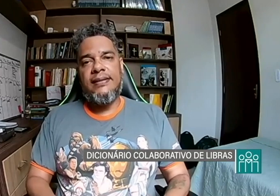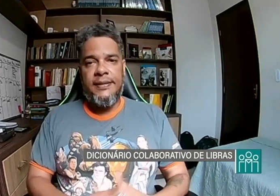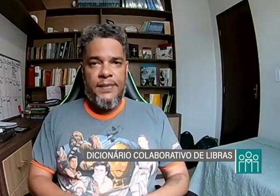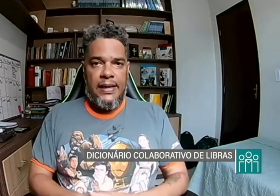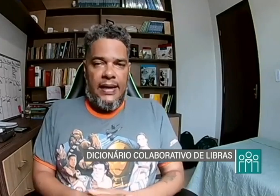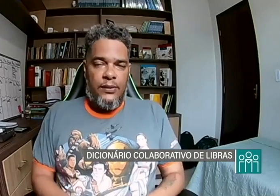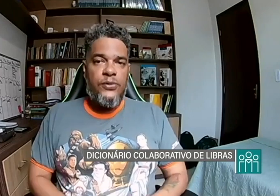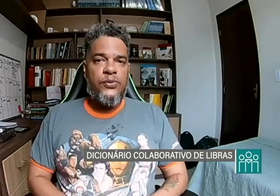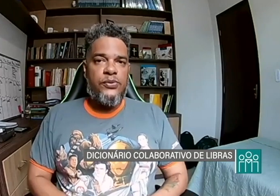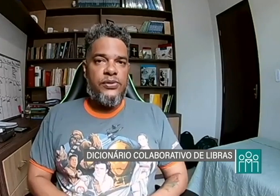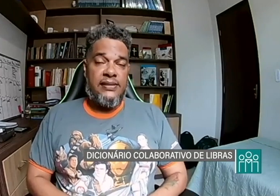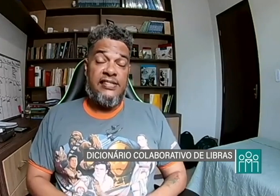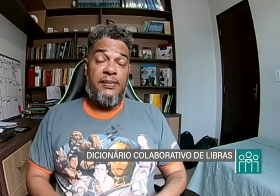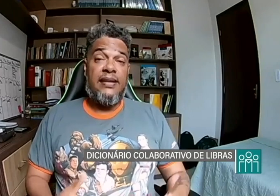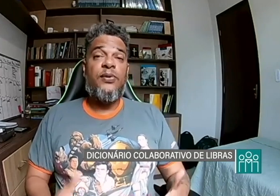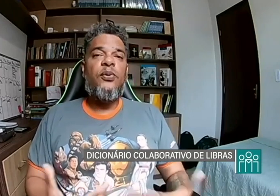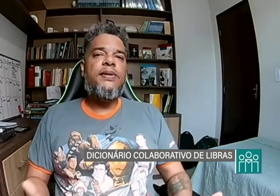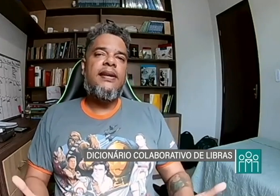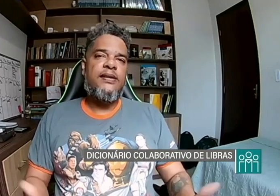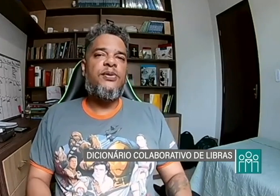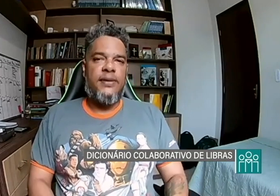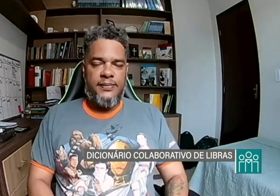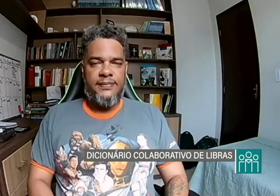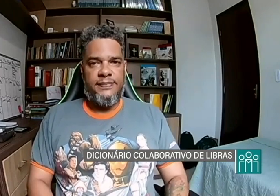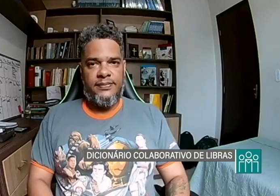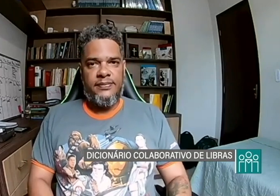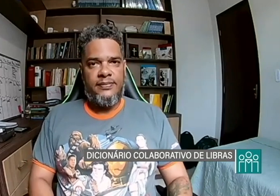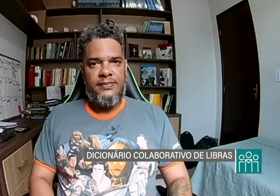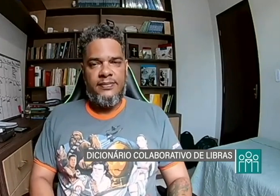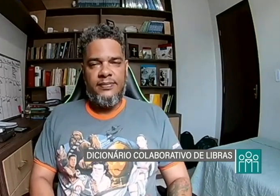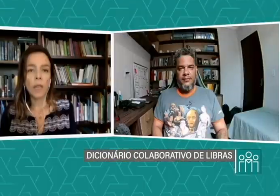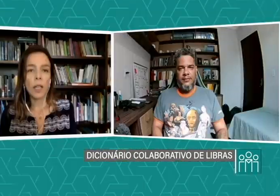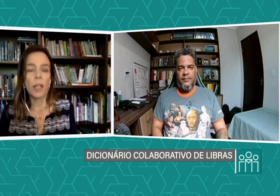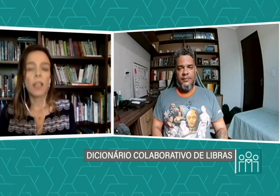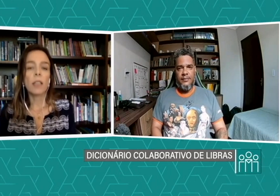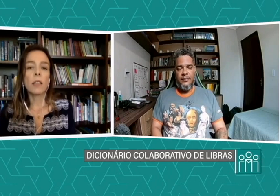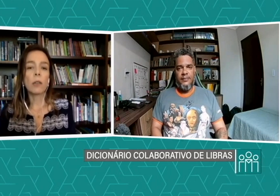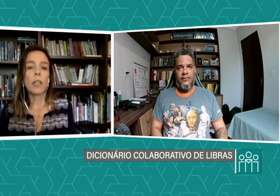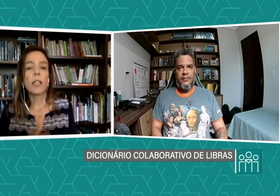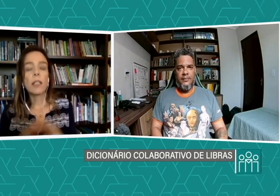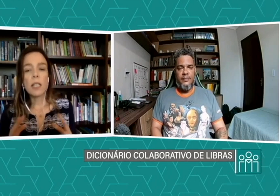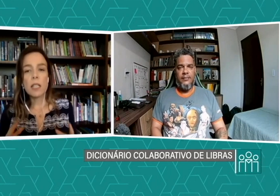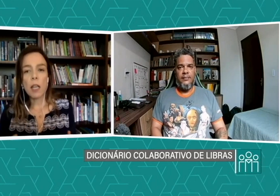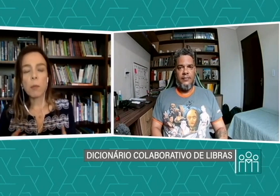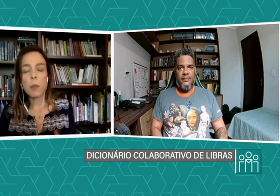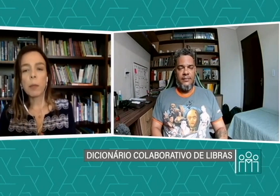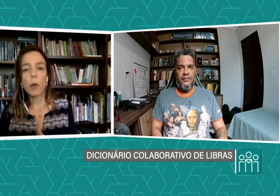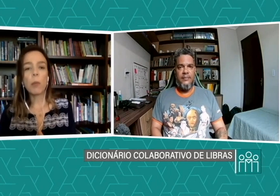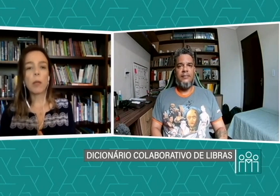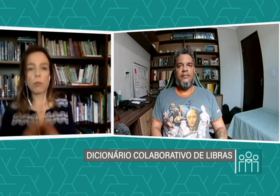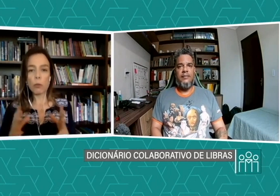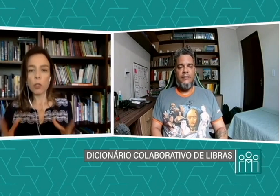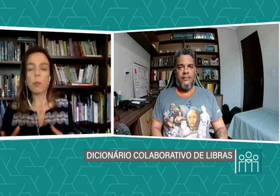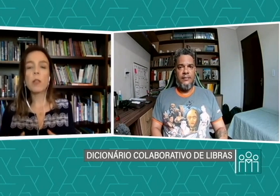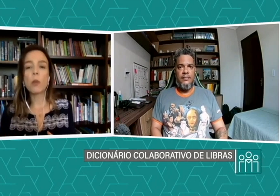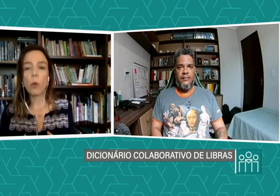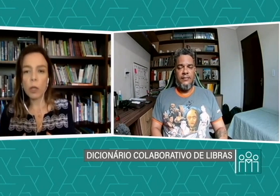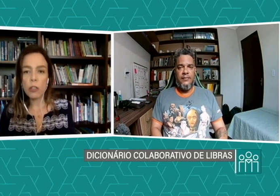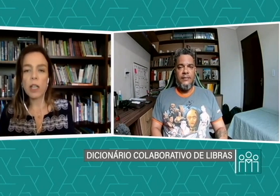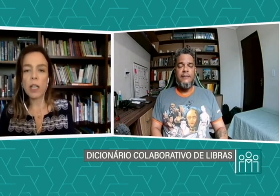aos estudos, né? Acessibilidade comunicacional. Então, tem que ter sempre, pelo menos, duas pessoas, né? Assim,